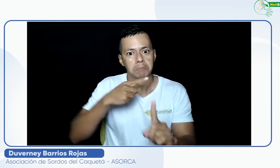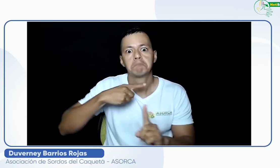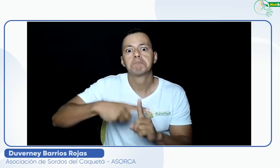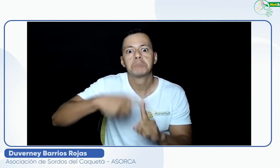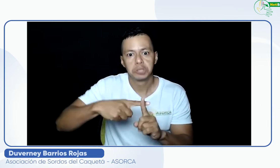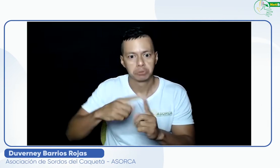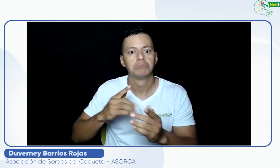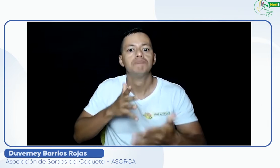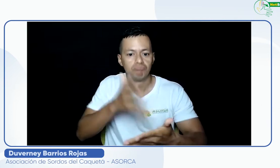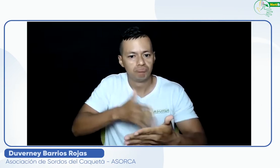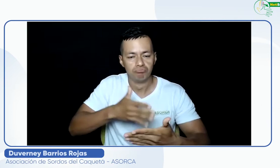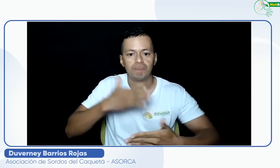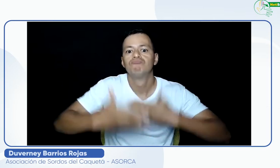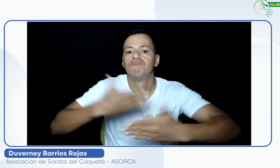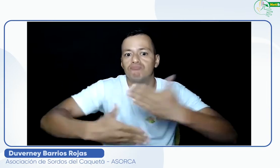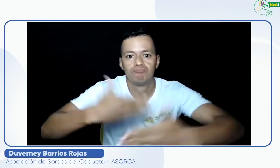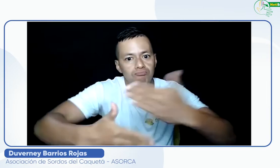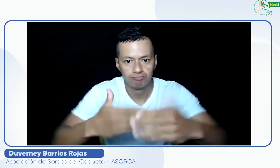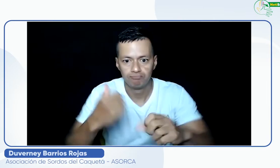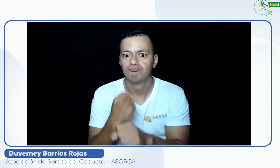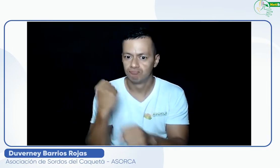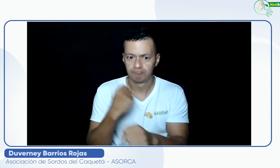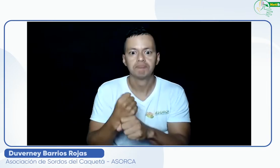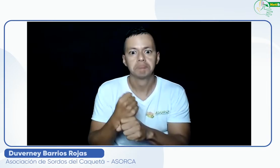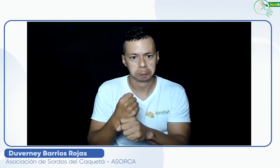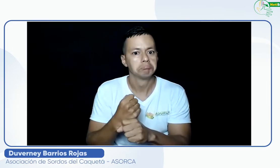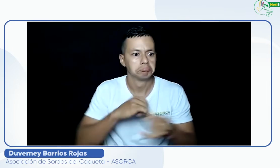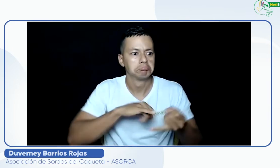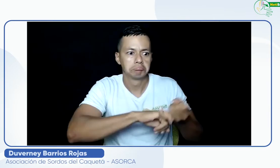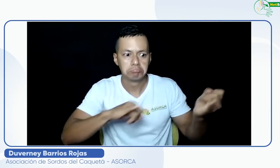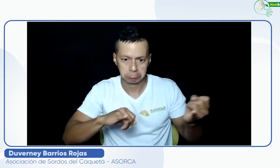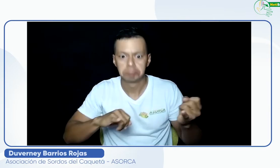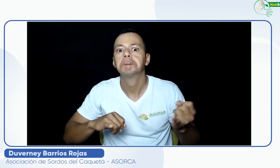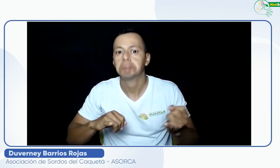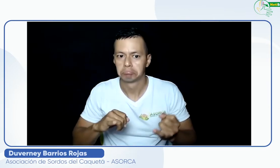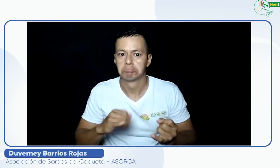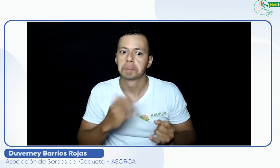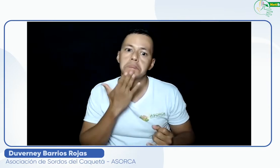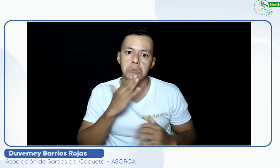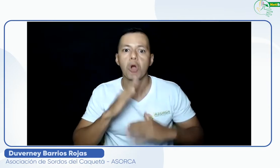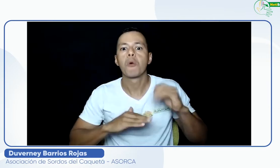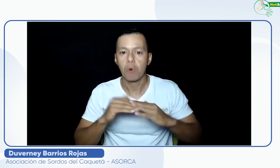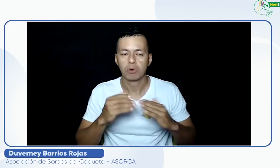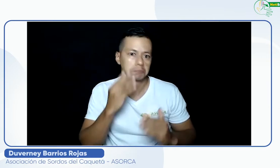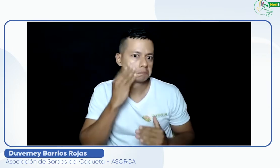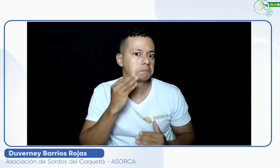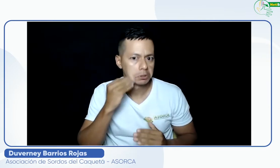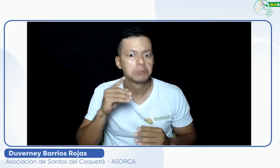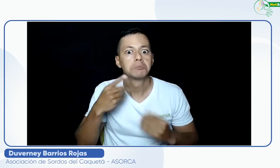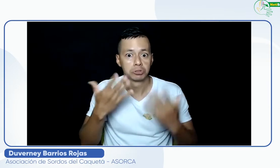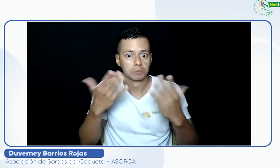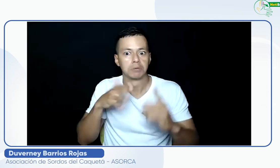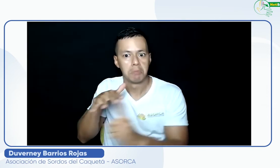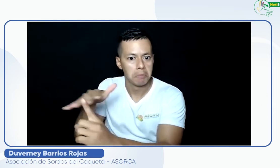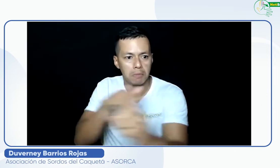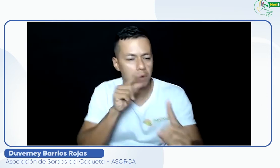CIEL, del centro de relevo. Hemos podido trabajar de forma independiente, sus habilidades bastante cómodas, nuestra